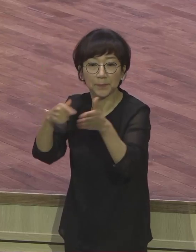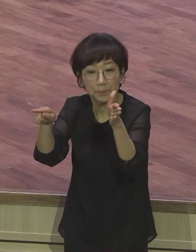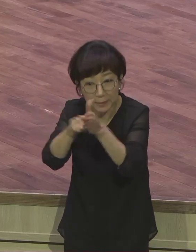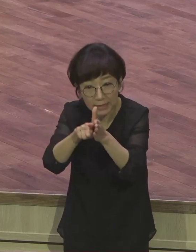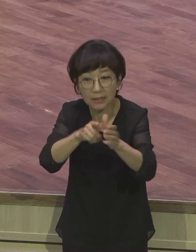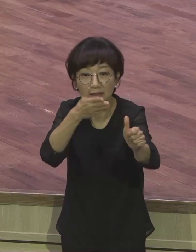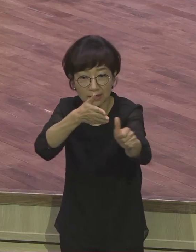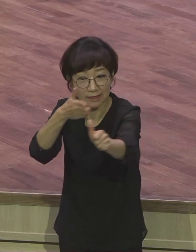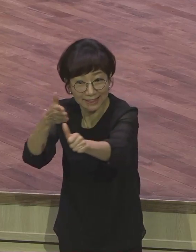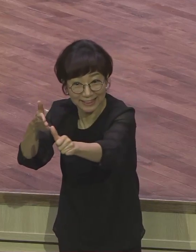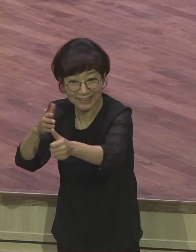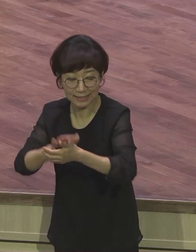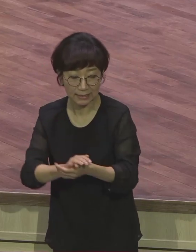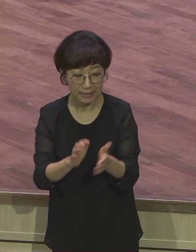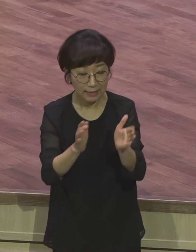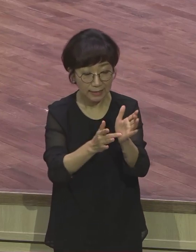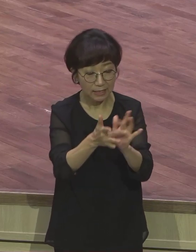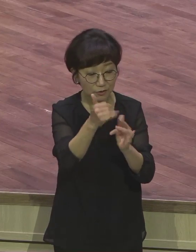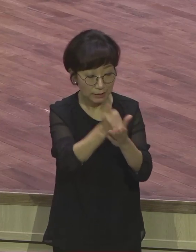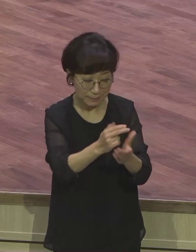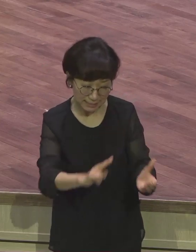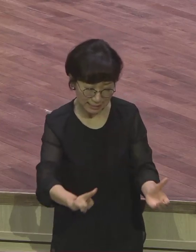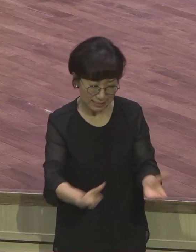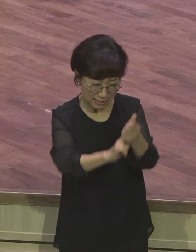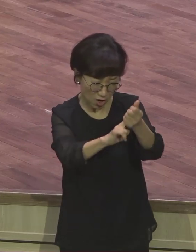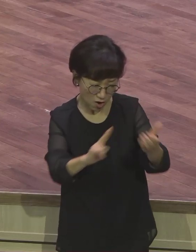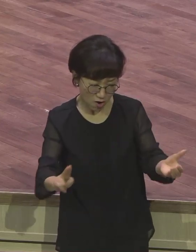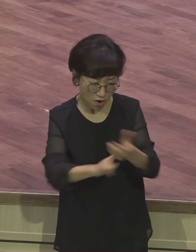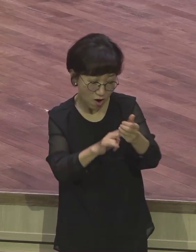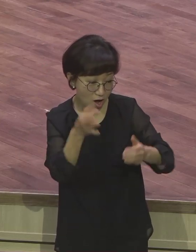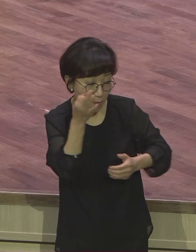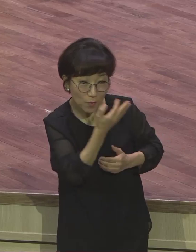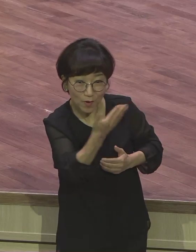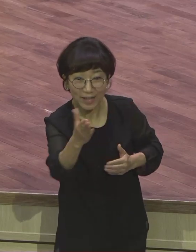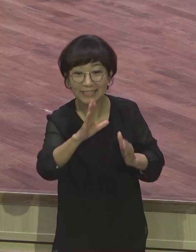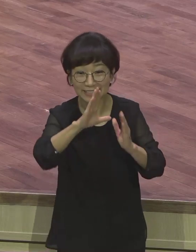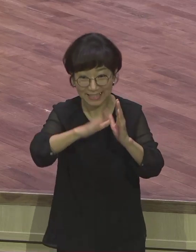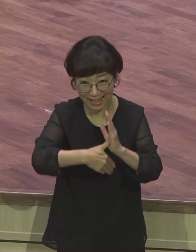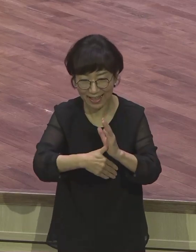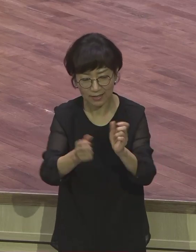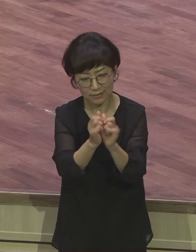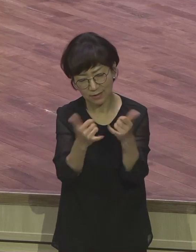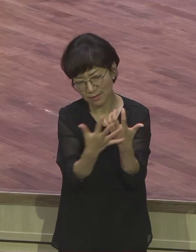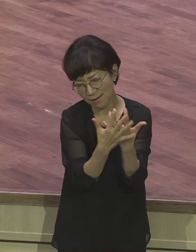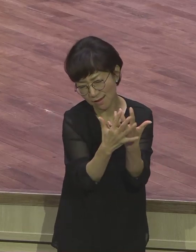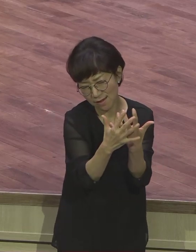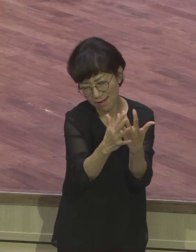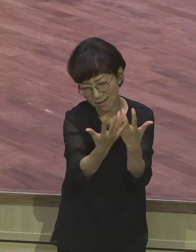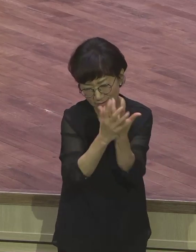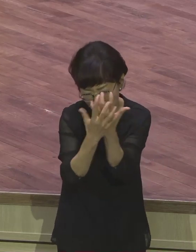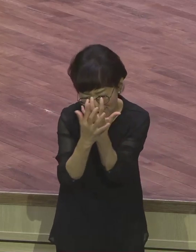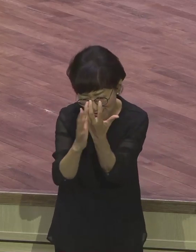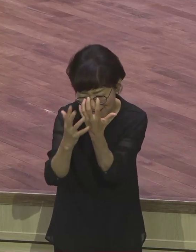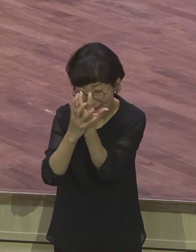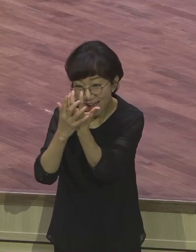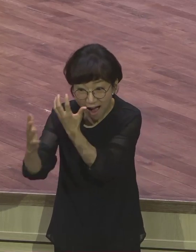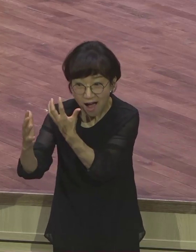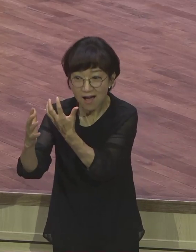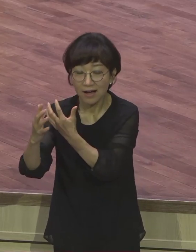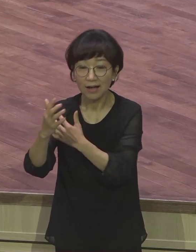현장에 수많은 사람들이 그렇게 먹고 마시고 했지만 예수를 하나님의